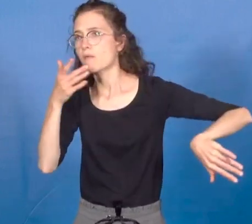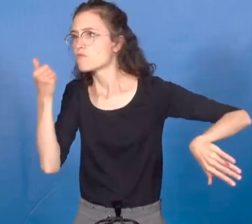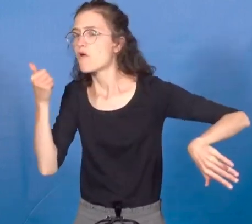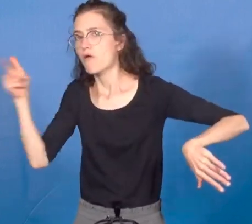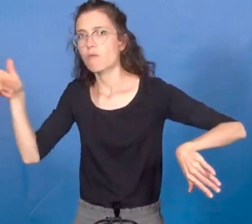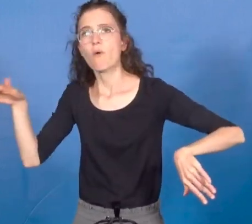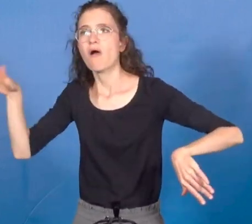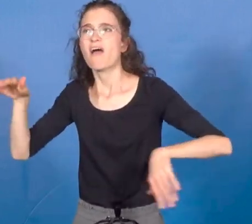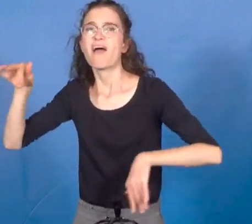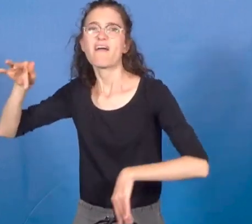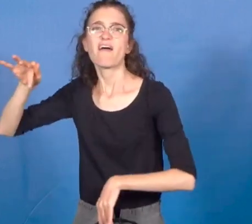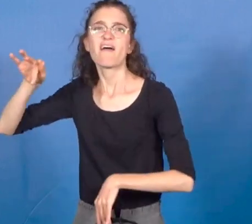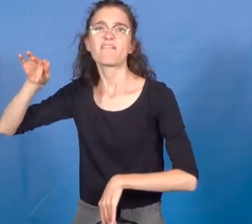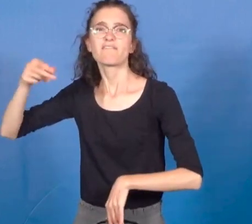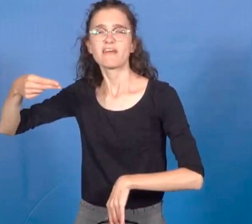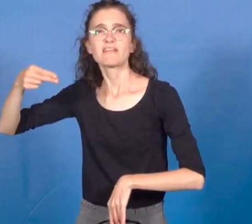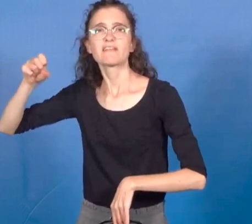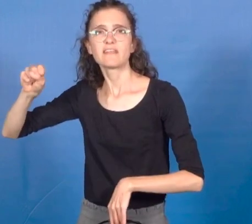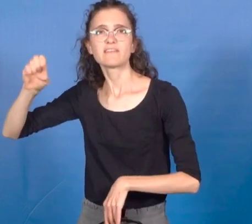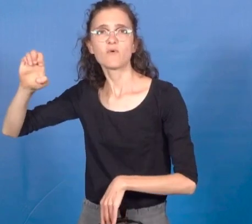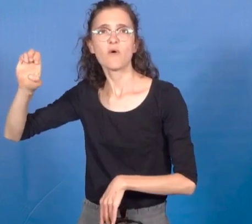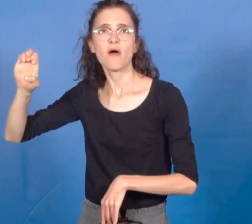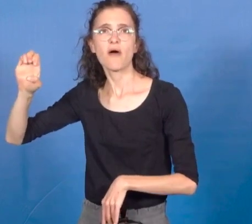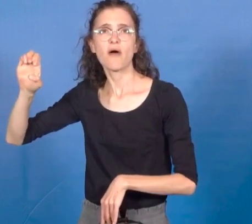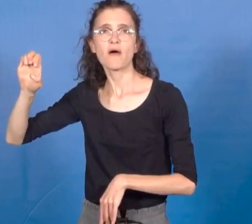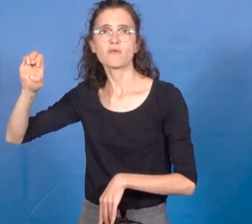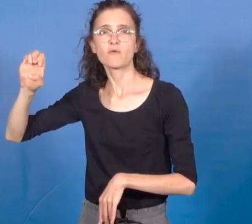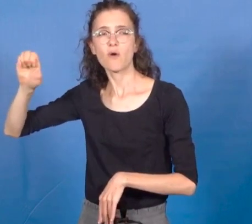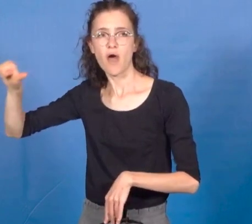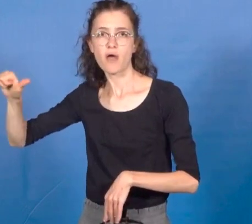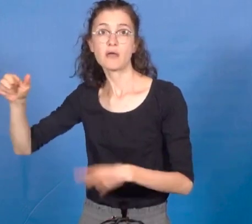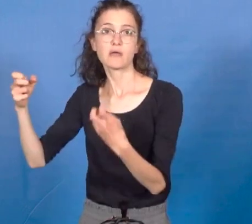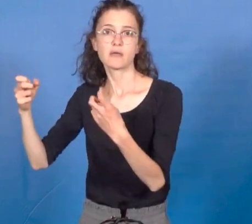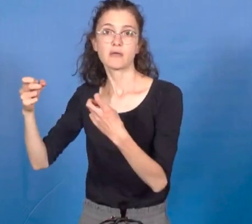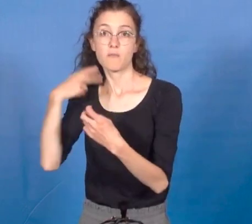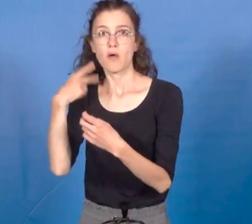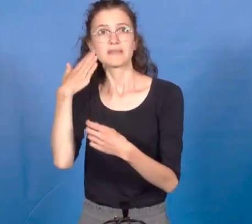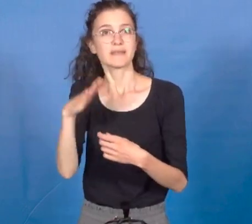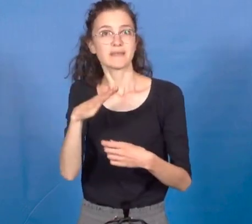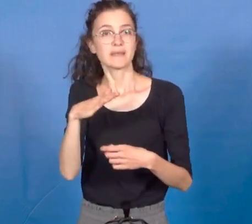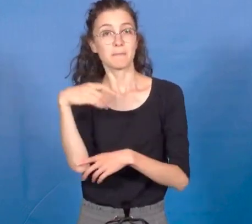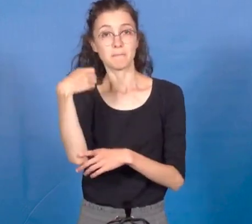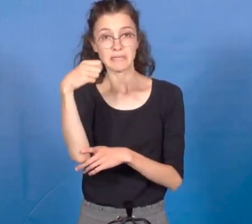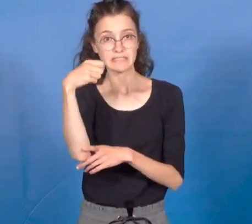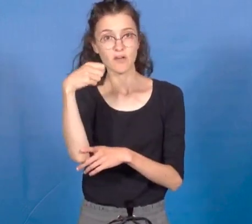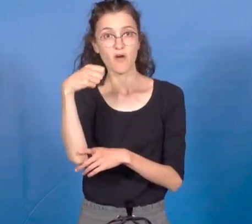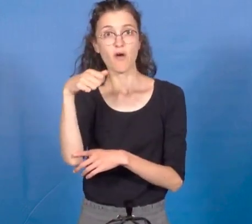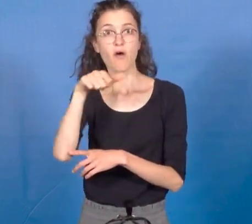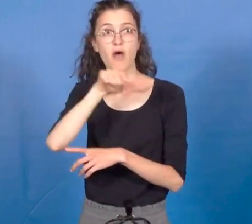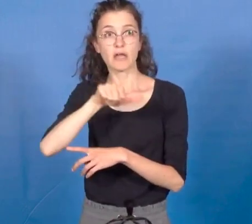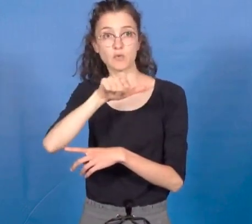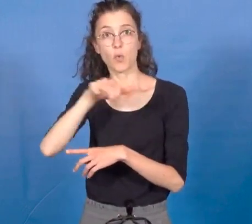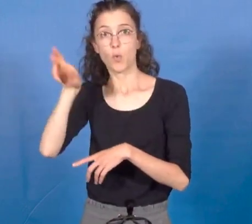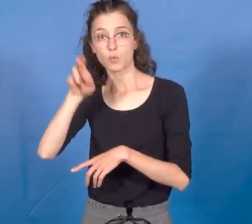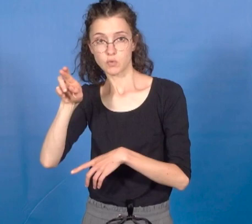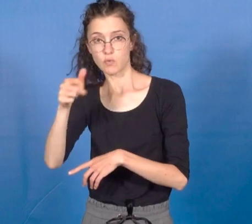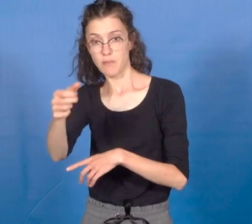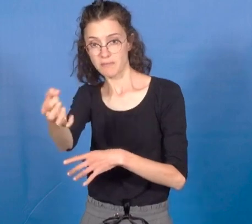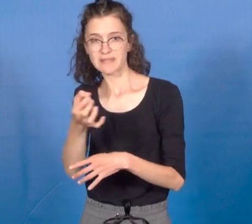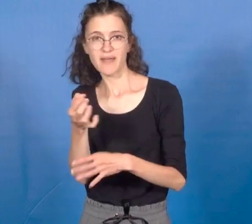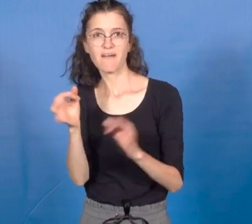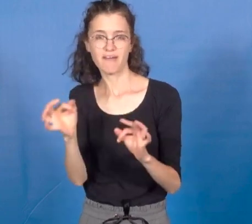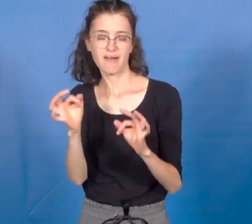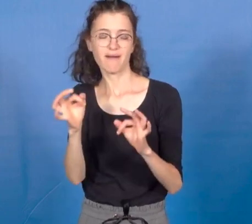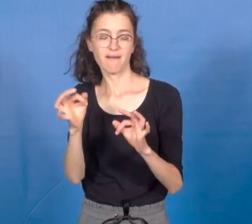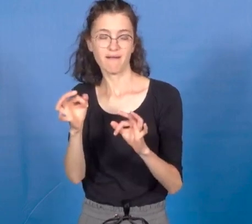son président Arnaud Rousseau disait, qui sonne comme une menace. L'impunité des soulèvements de la terre va